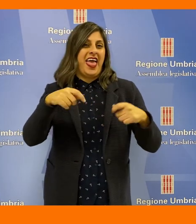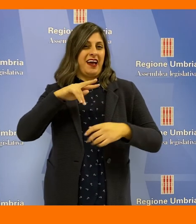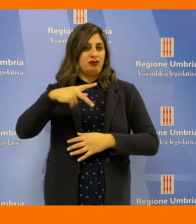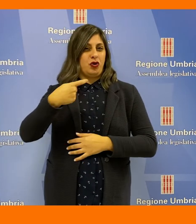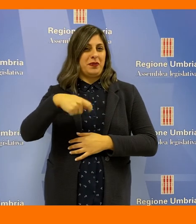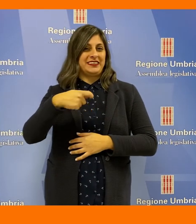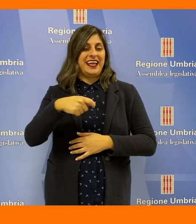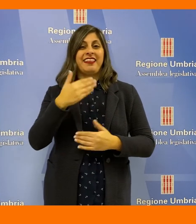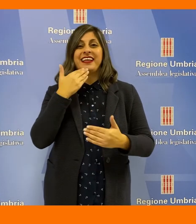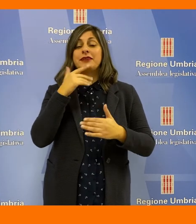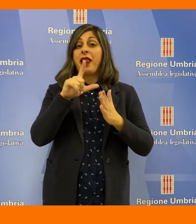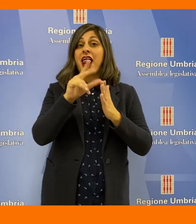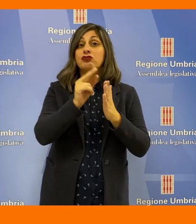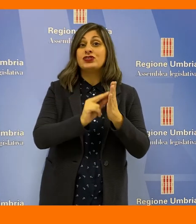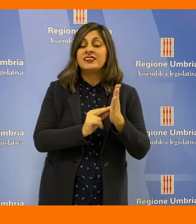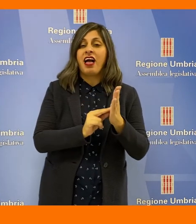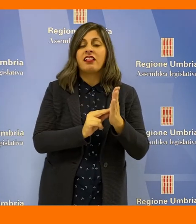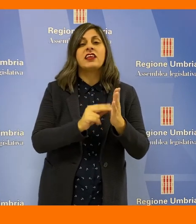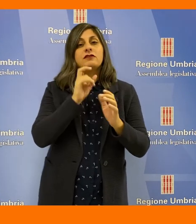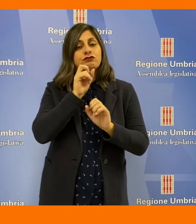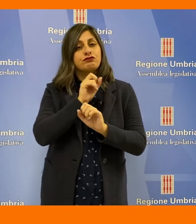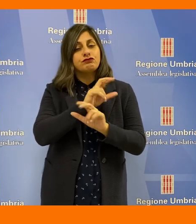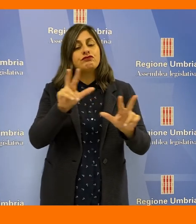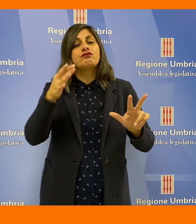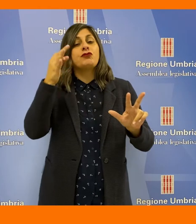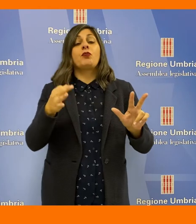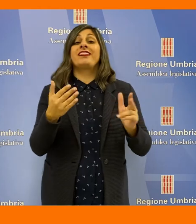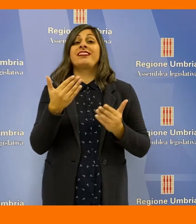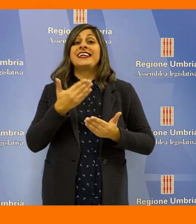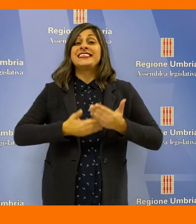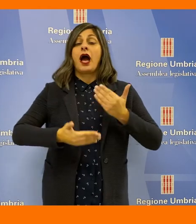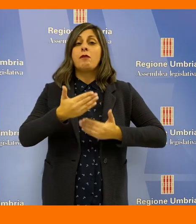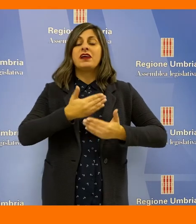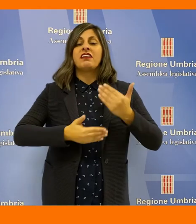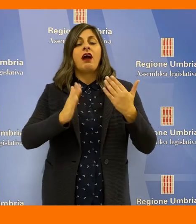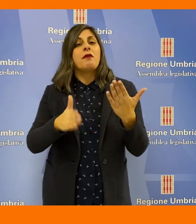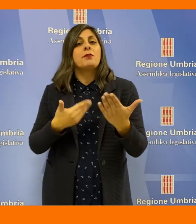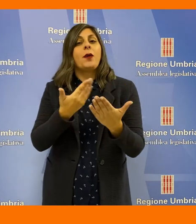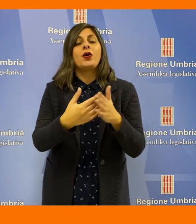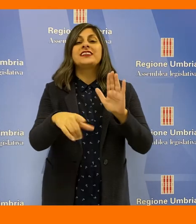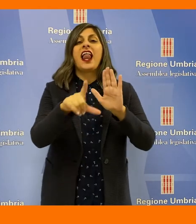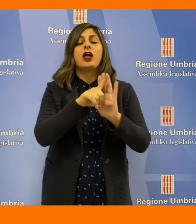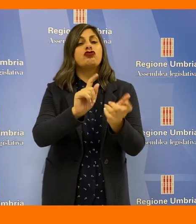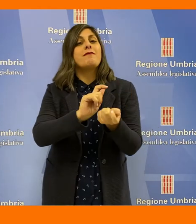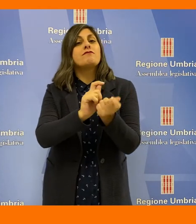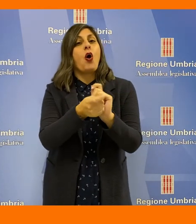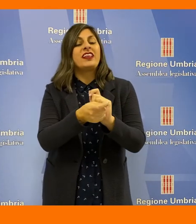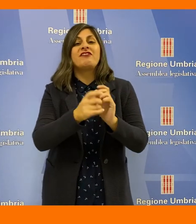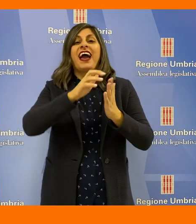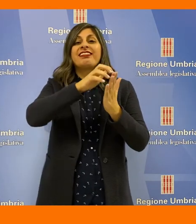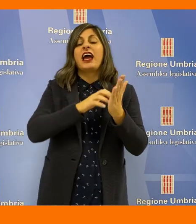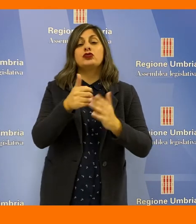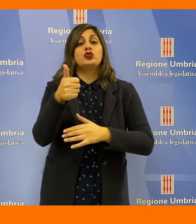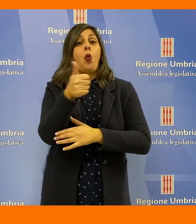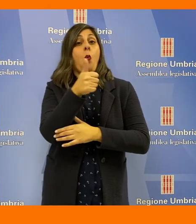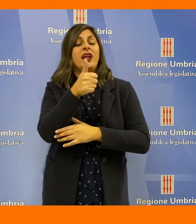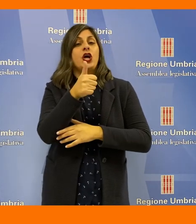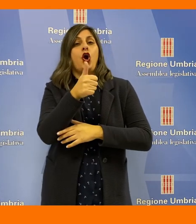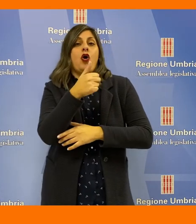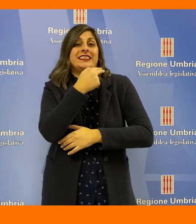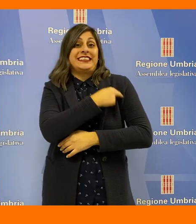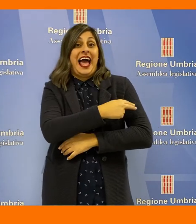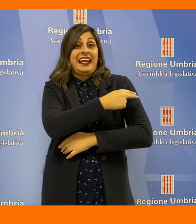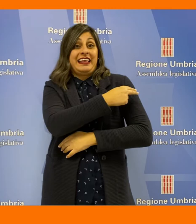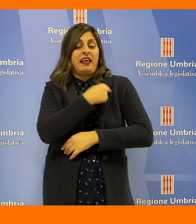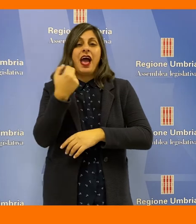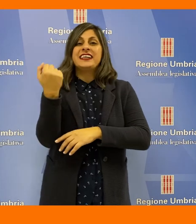vicepresidente dell'Assemblea legislativa, annuncia sulla disabilità una proposta di legge di modifica del testo unico della